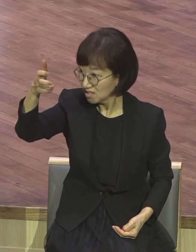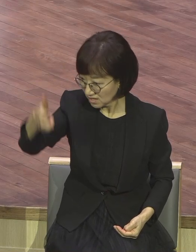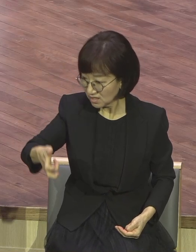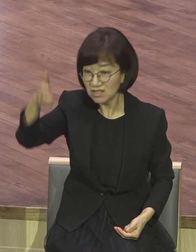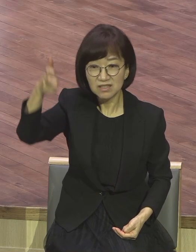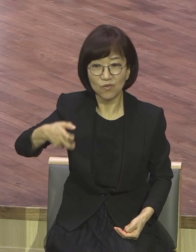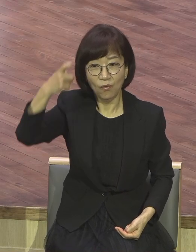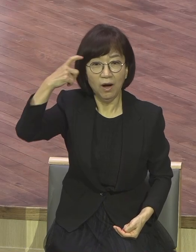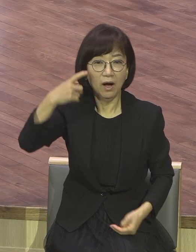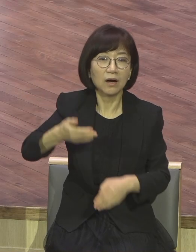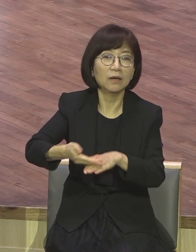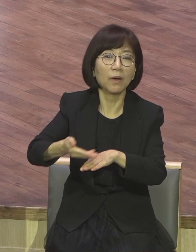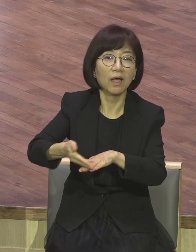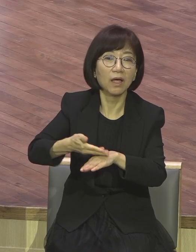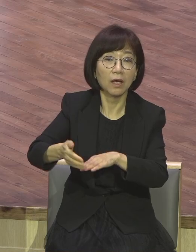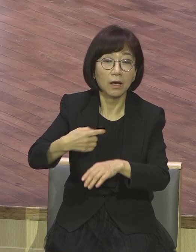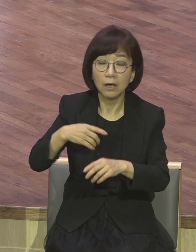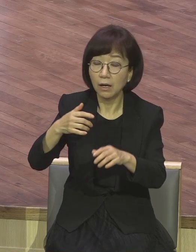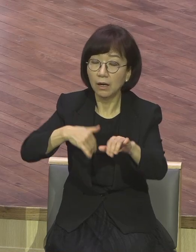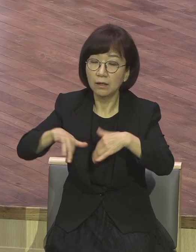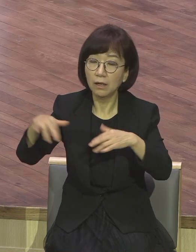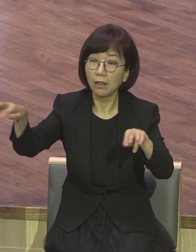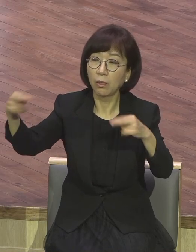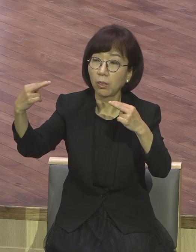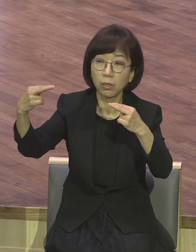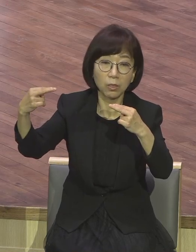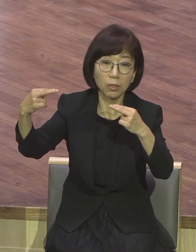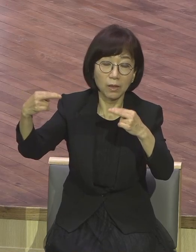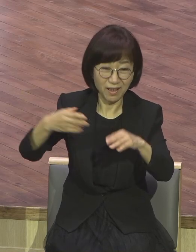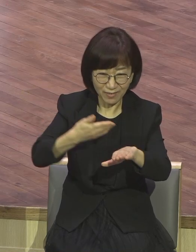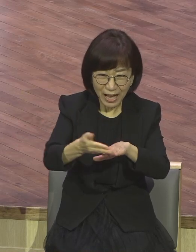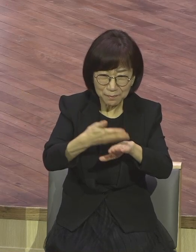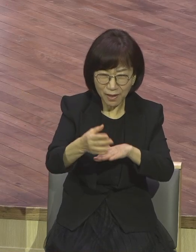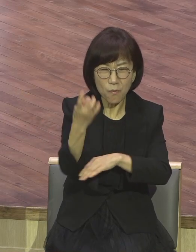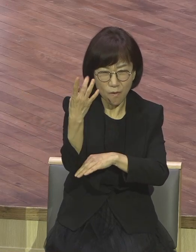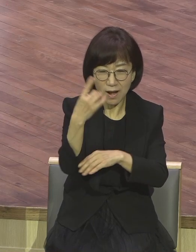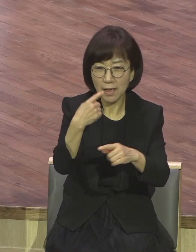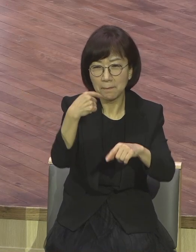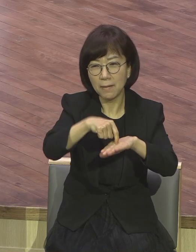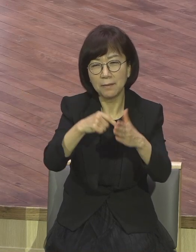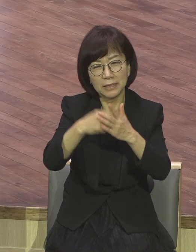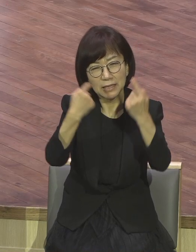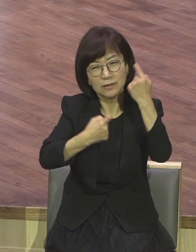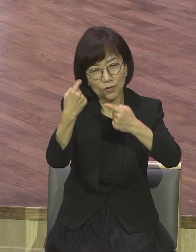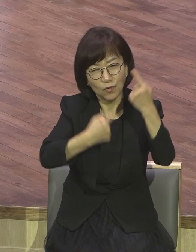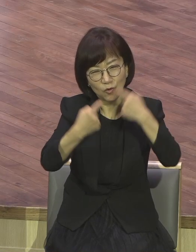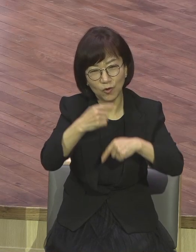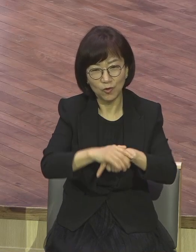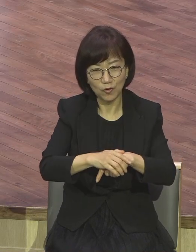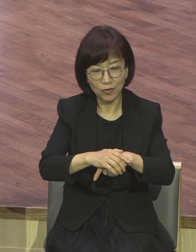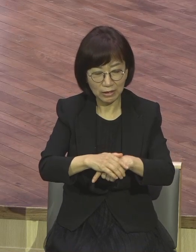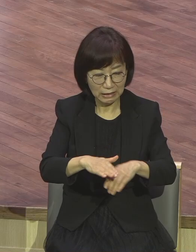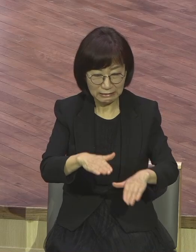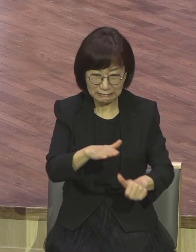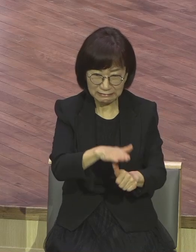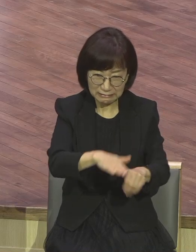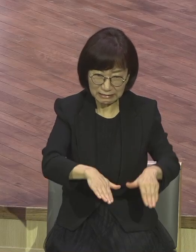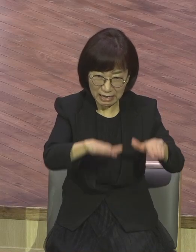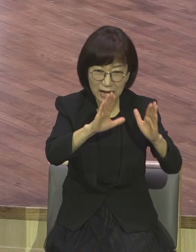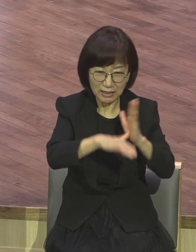깡패들 깡패들이 마음이 약합니다. 깡패들이 상처가 많아요. 주로 자랄 때 잘못 자라서 사랑 못 받고 자라오니까